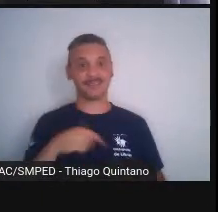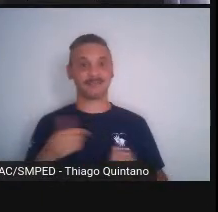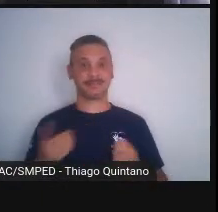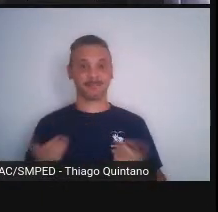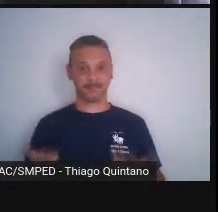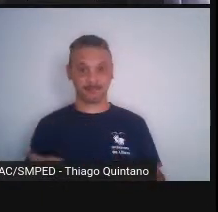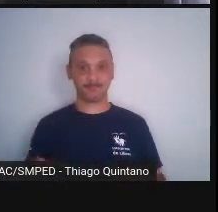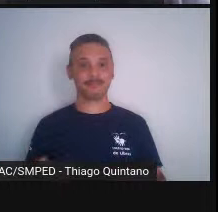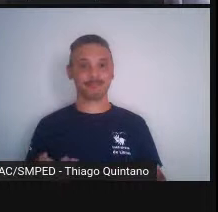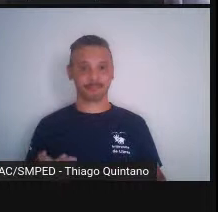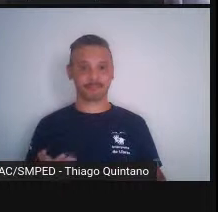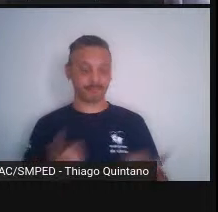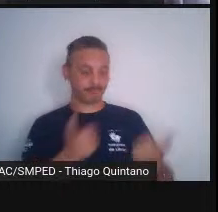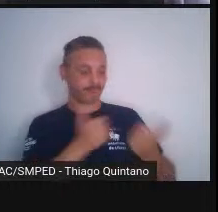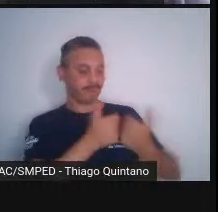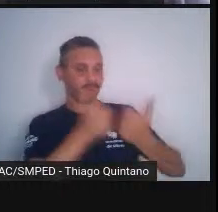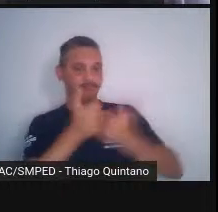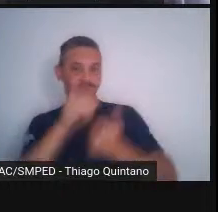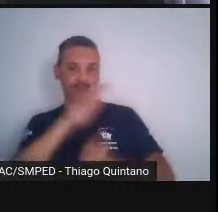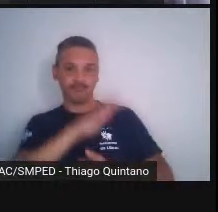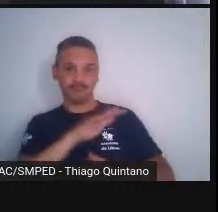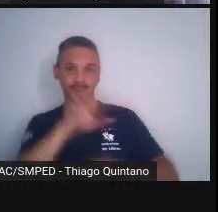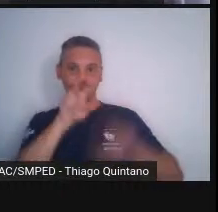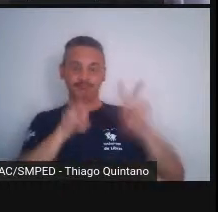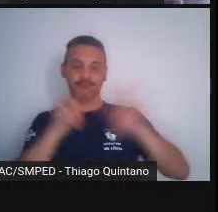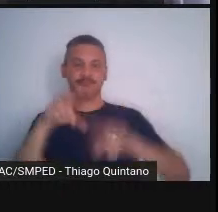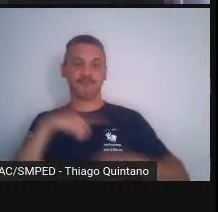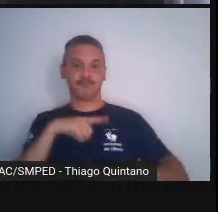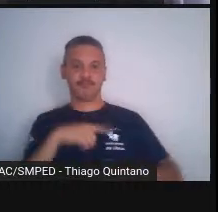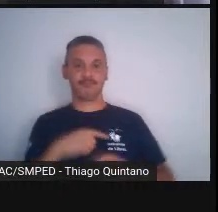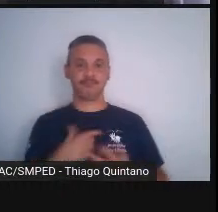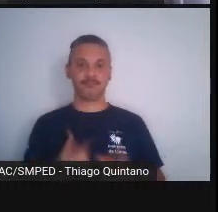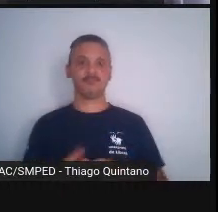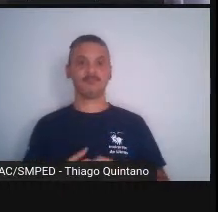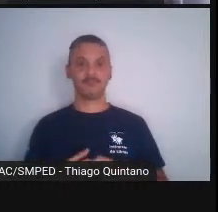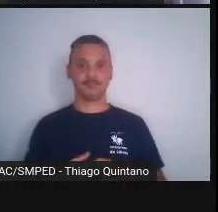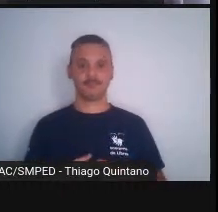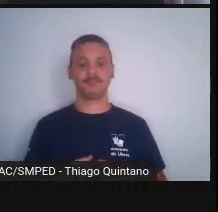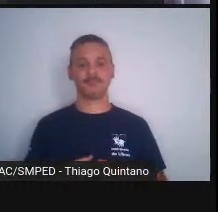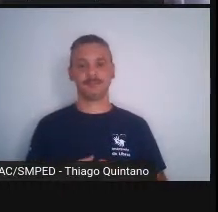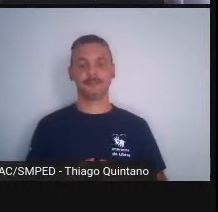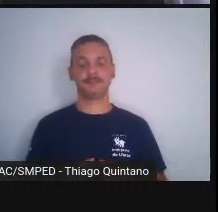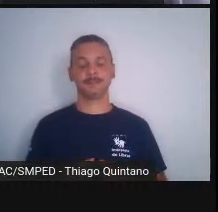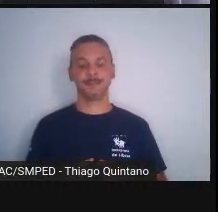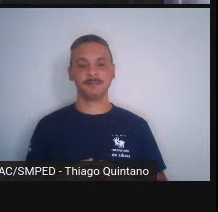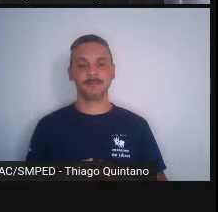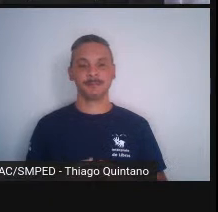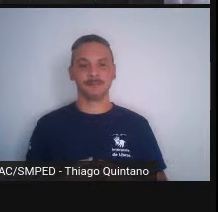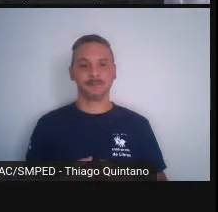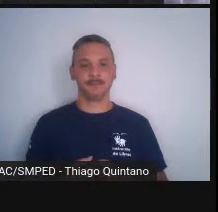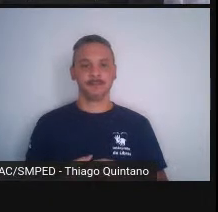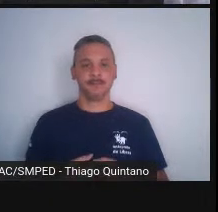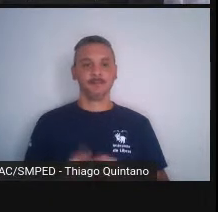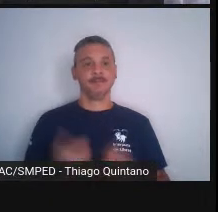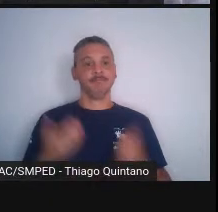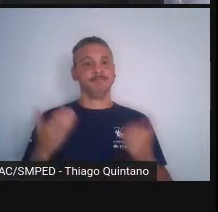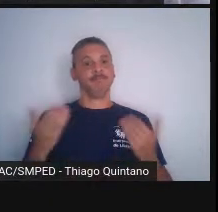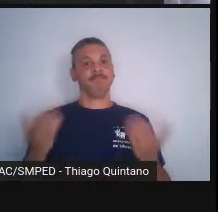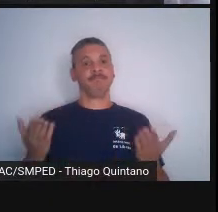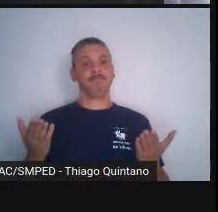mas nos arredores a gente vê isso aqui, e vê isso aqui também, não é? Bom,